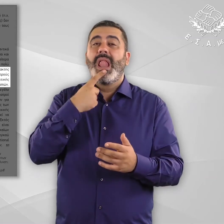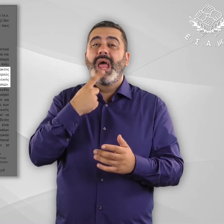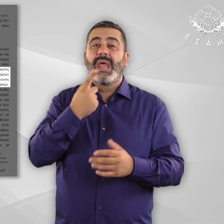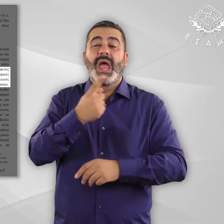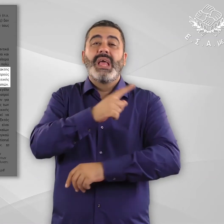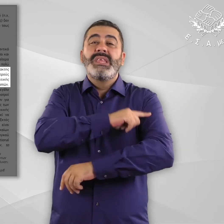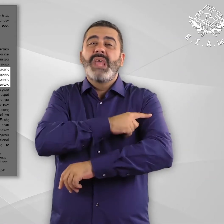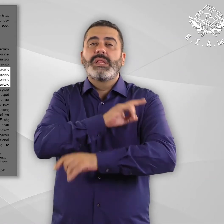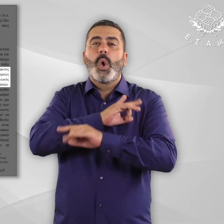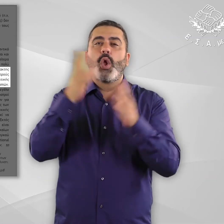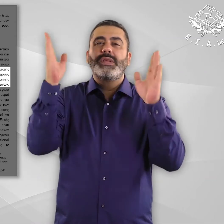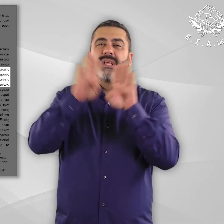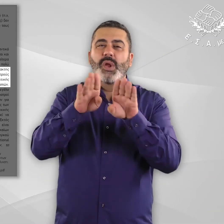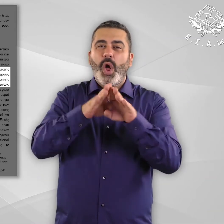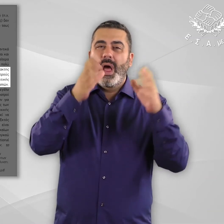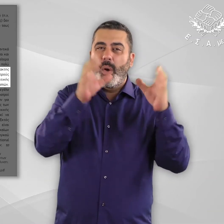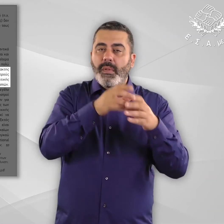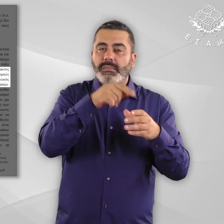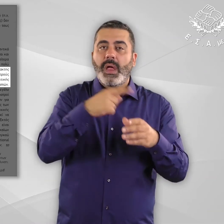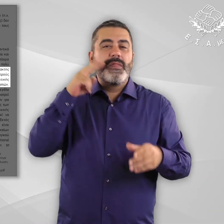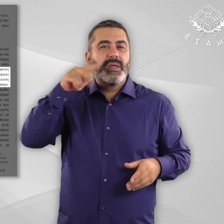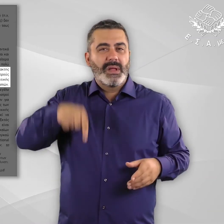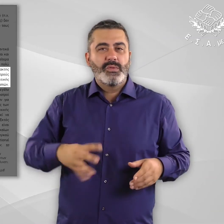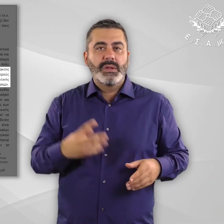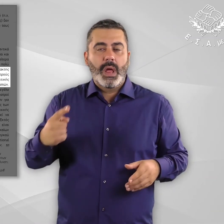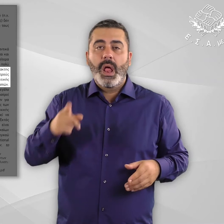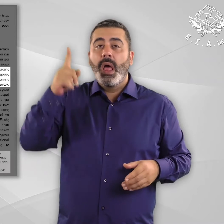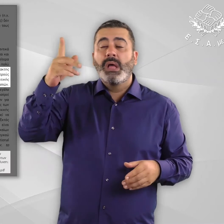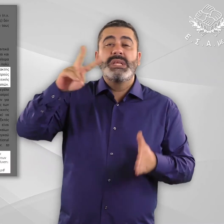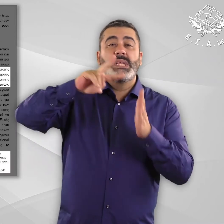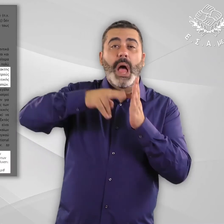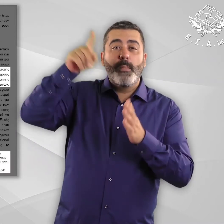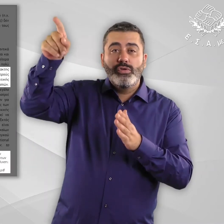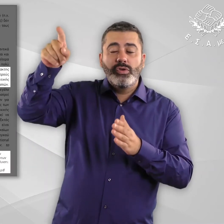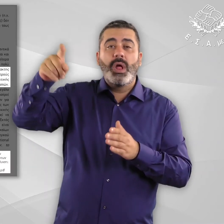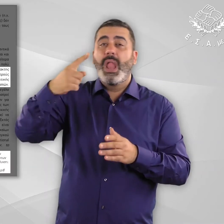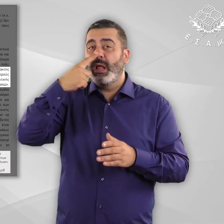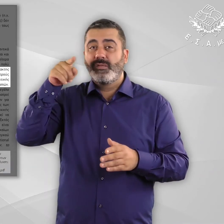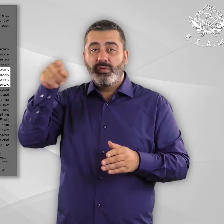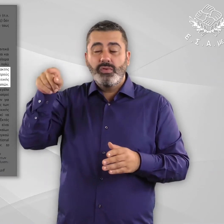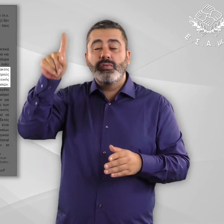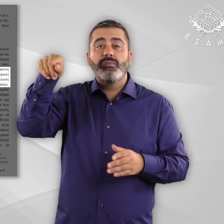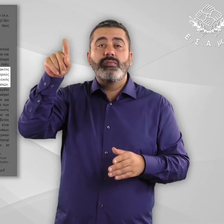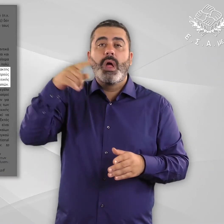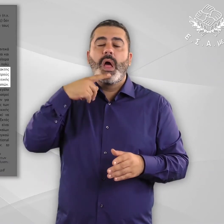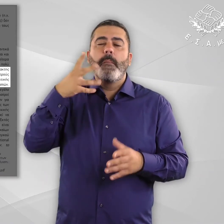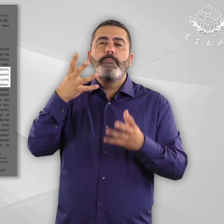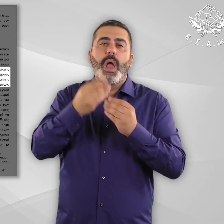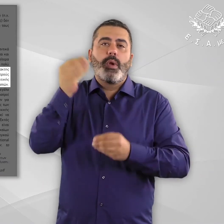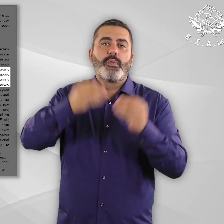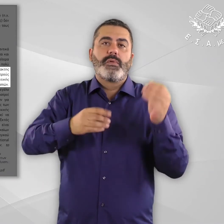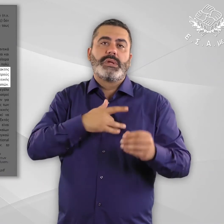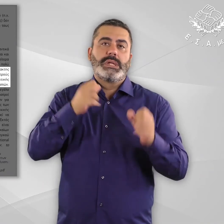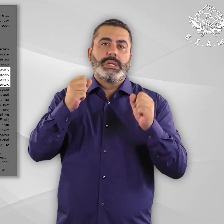βρισκόντουσαν το 2017, σύμφωνα με τους γιατρούς χωρίς σύνορα βλέπε υποσημείωση 41, η Ισάμος και η